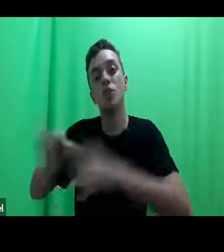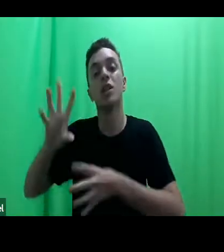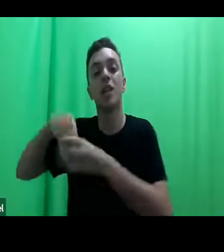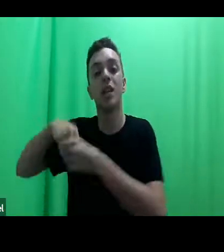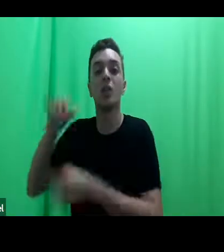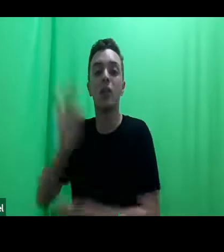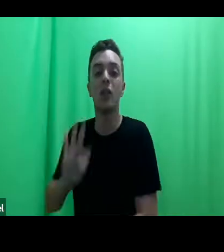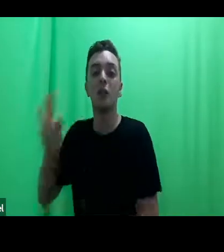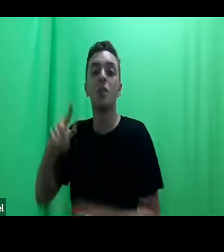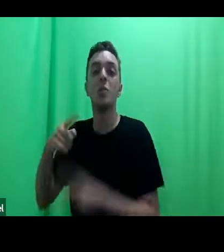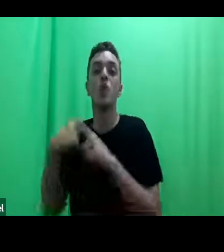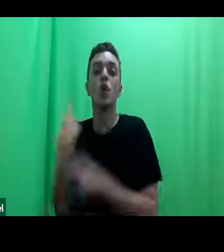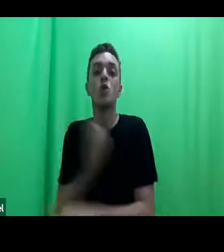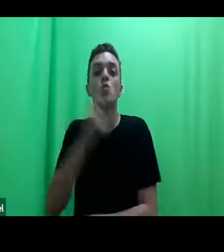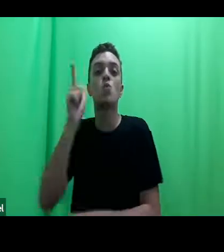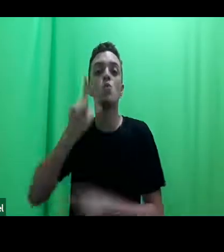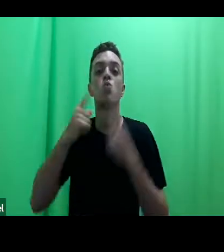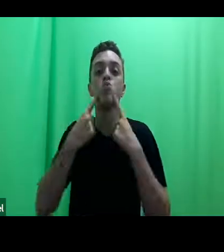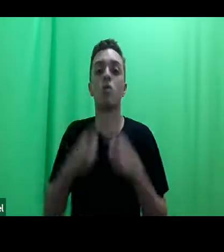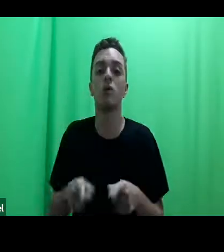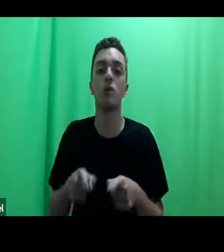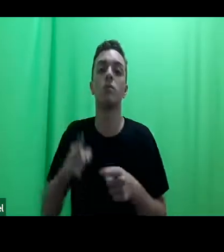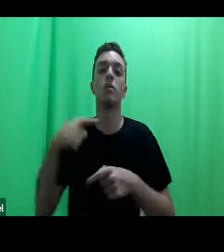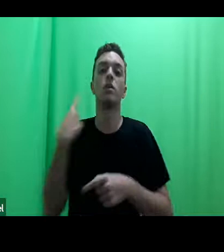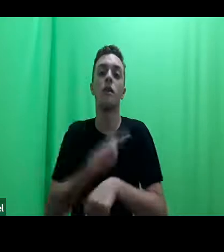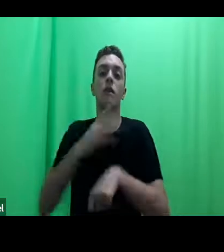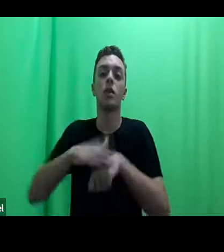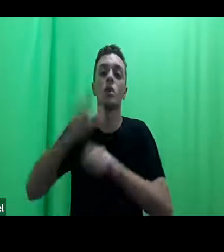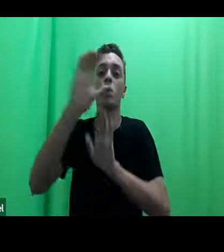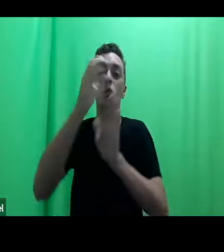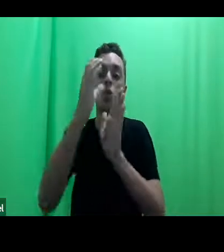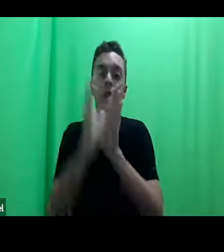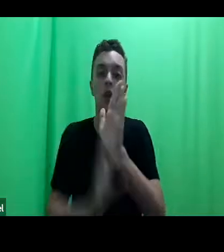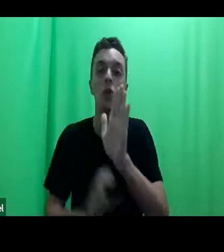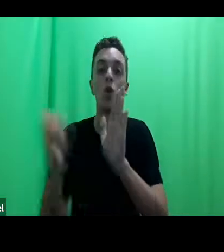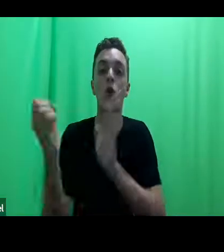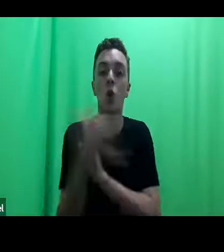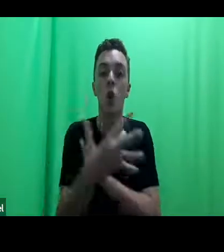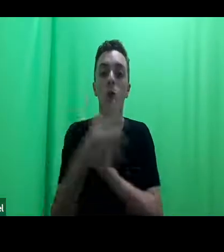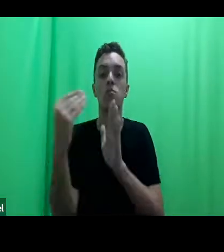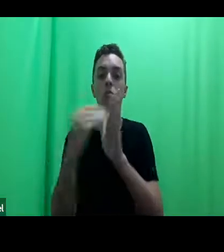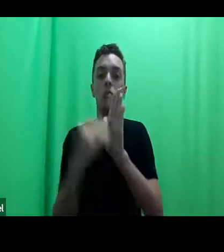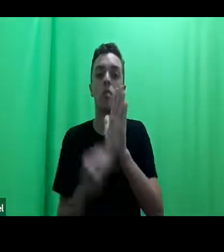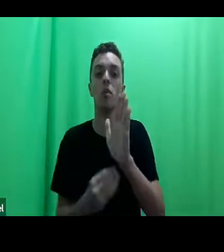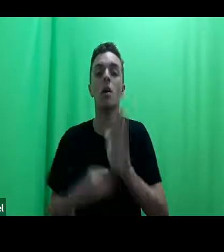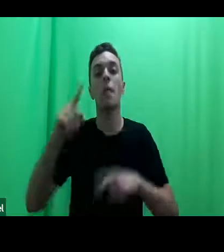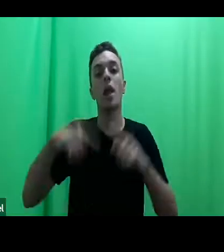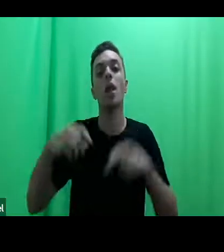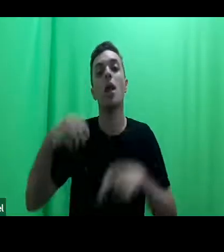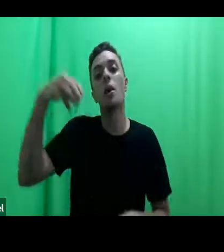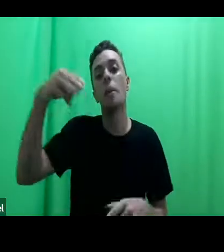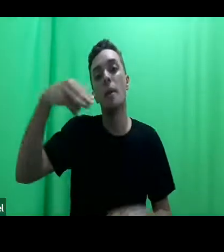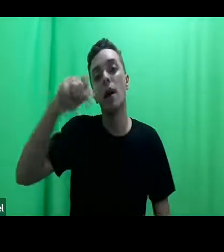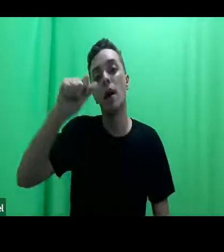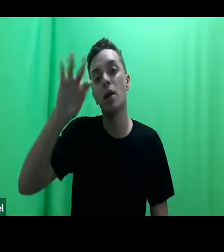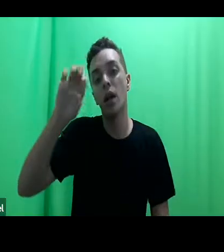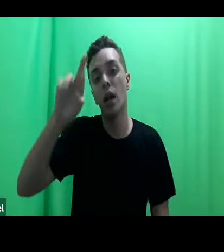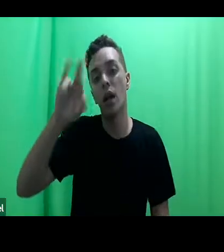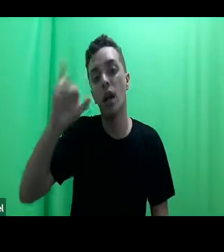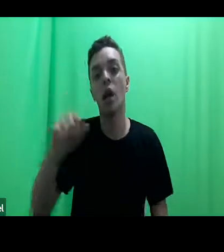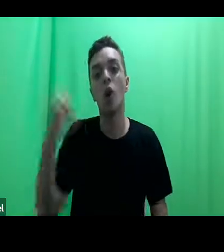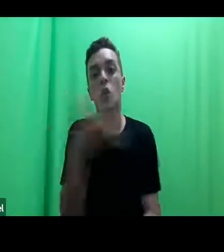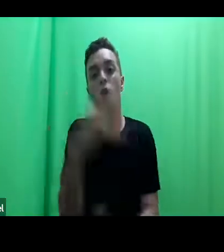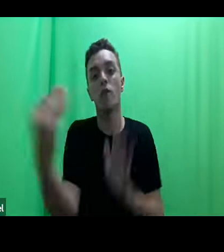para criticar e reformar o currículo a partir dessa aprendizagem com os atores externos que estão nas lutas